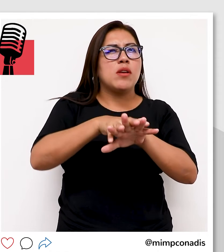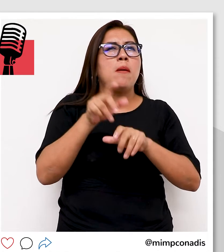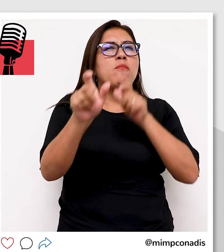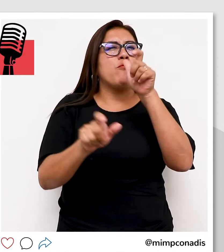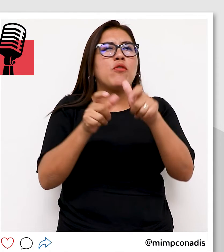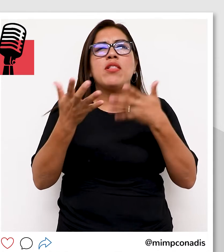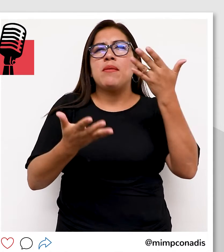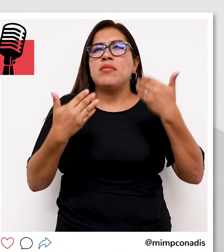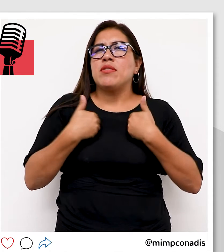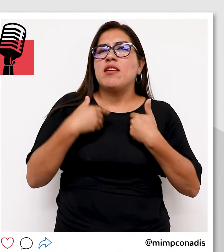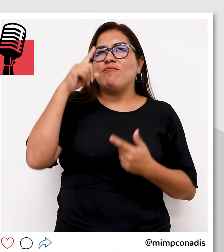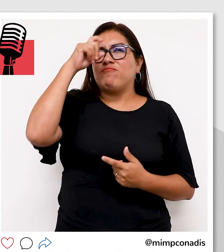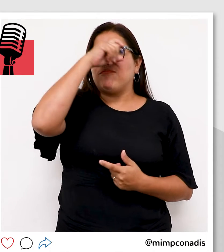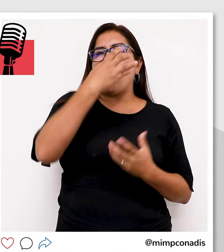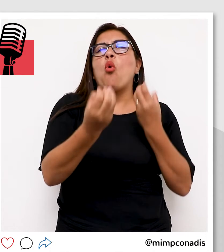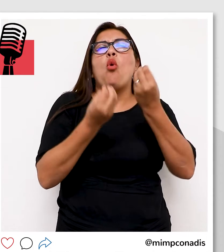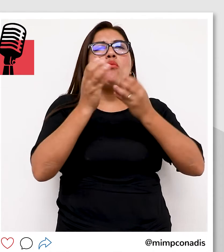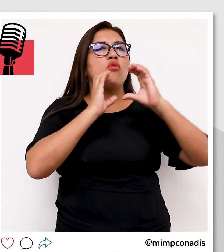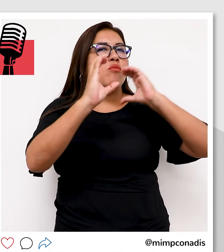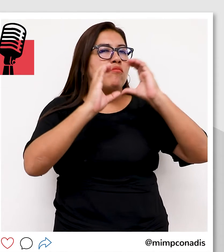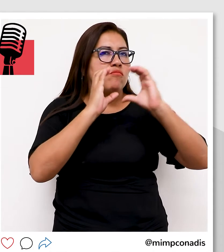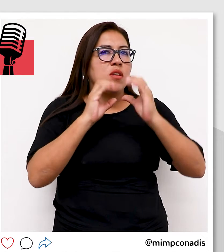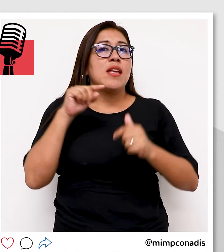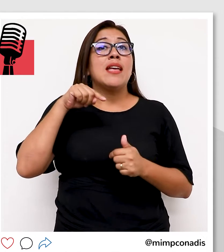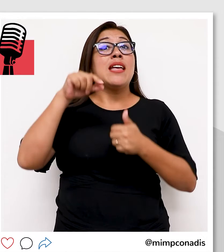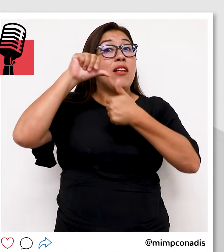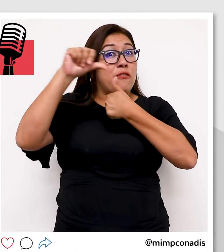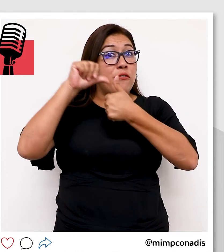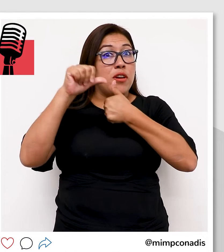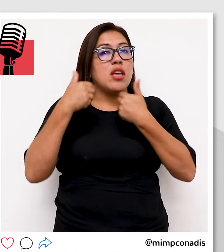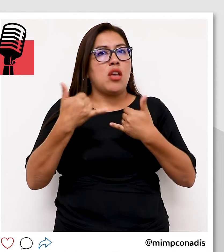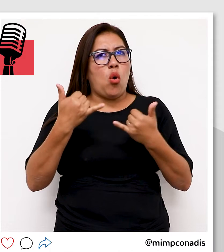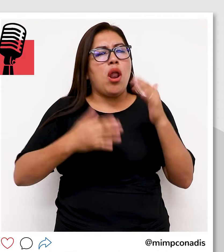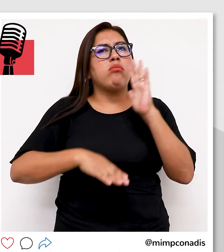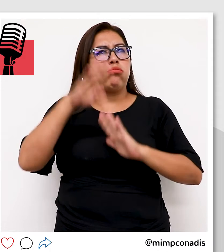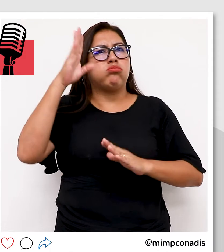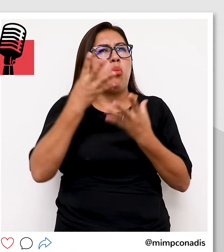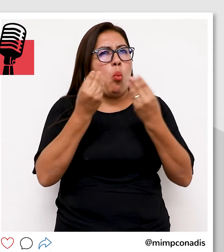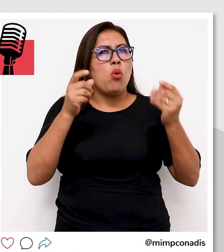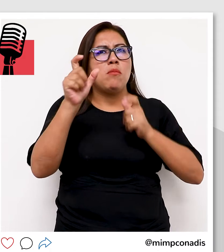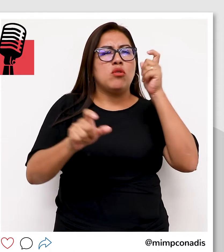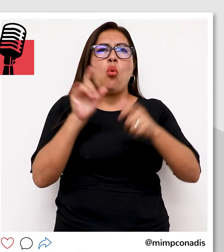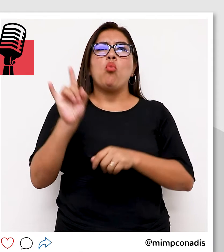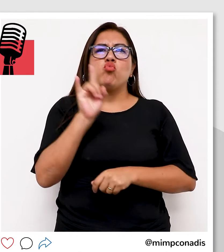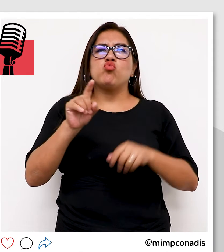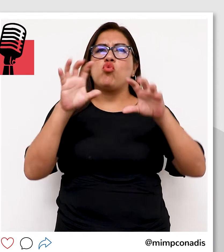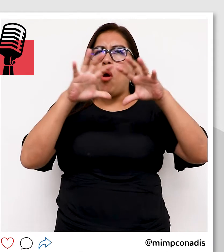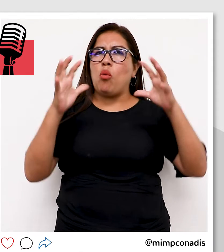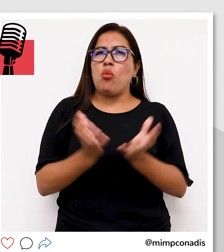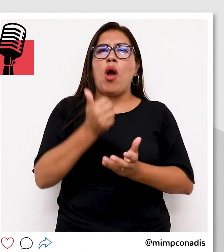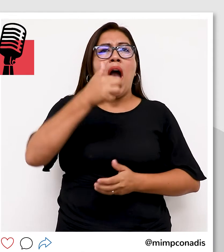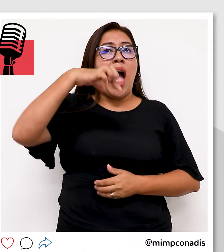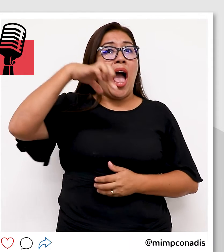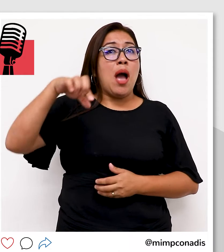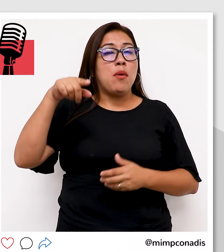personas con dificultades para comunicarse. A la fecha, más de 200.000 personas la utilizan en todo el mundo. La